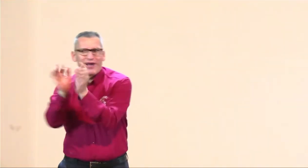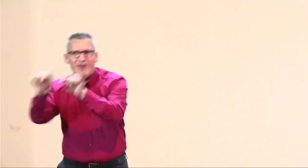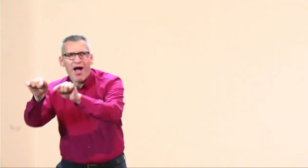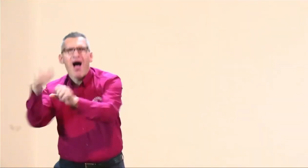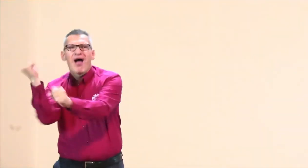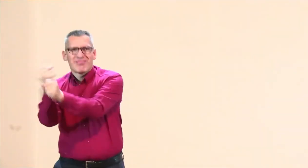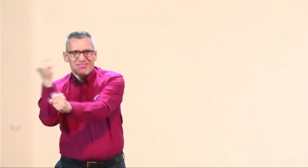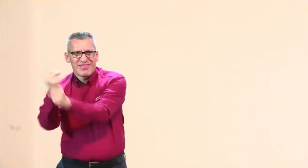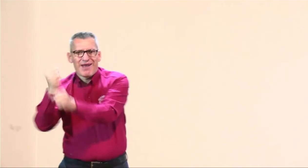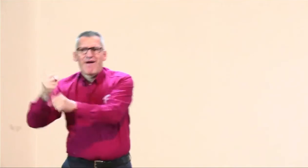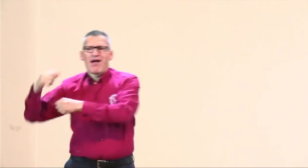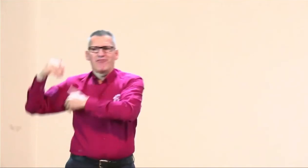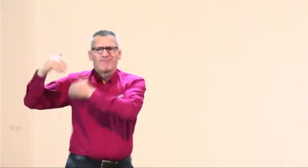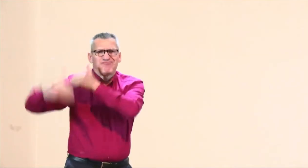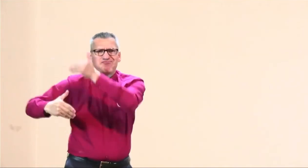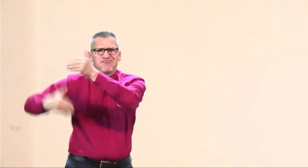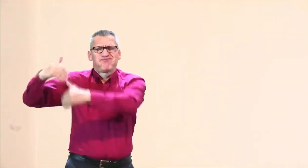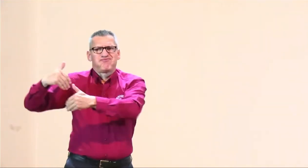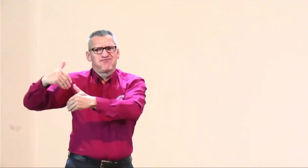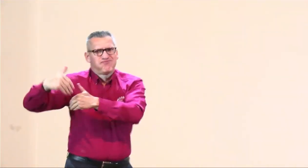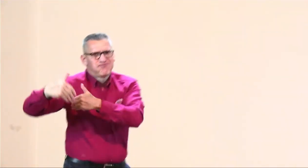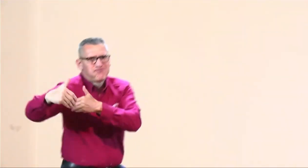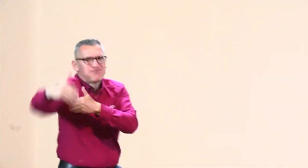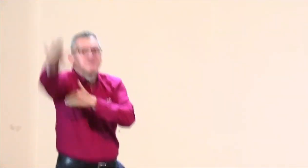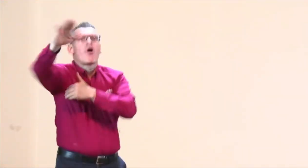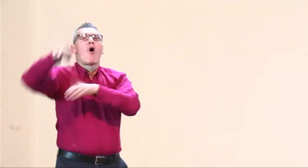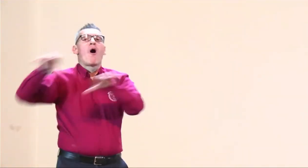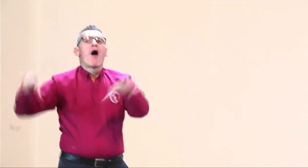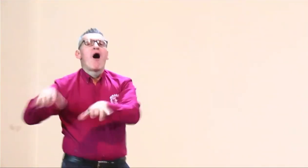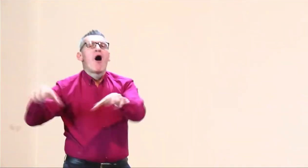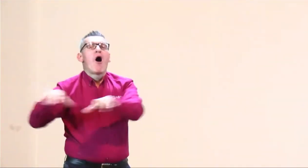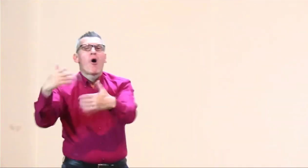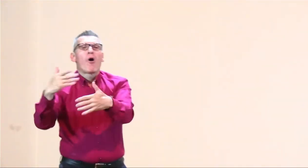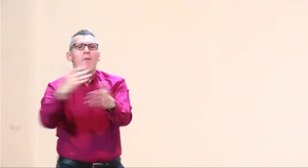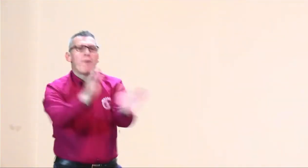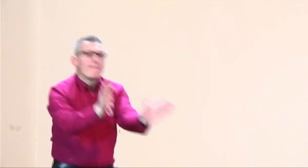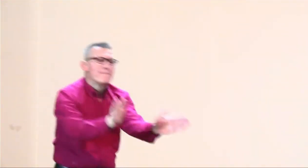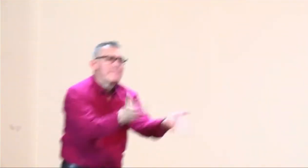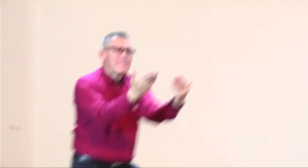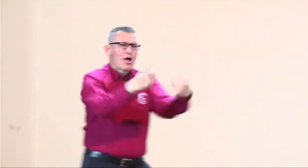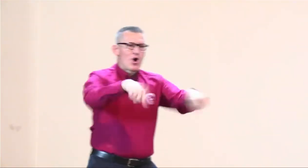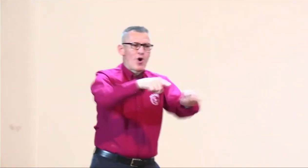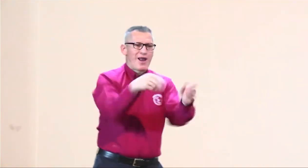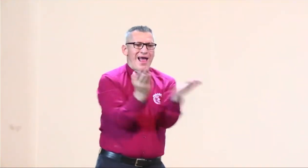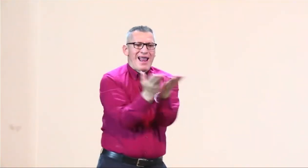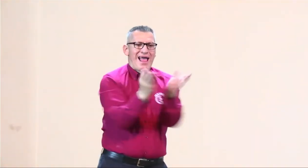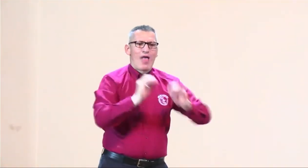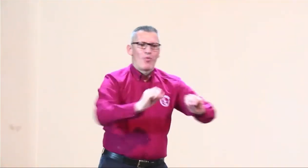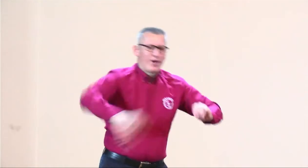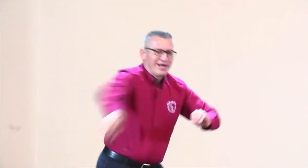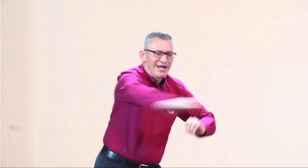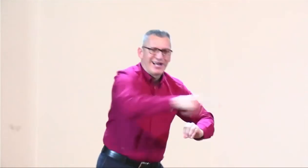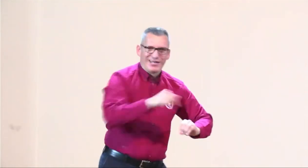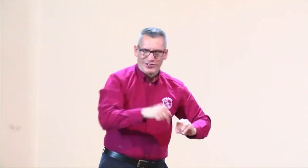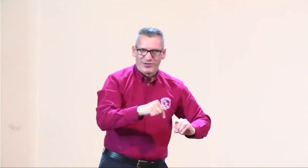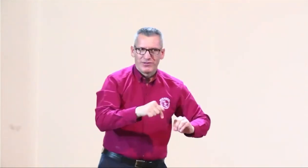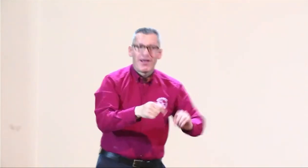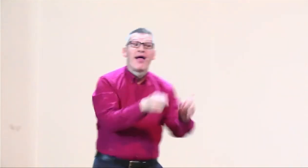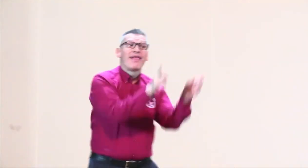pensando desde la perspectiva del gobierno, desde la perspectiva del INSOR, cuáles son las acciones que se vienen para